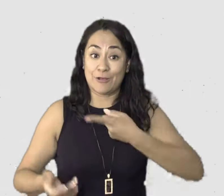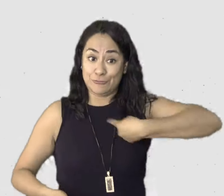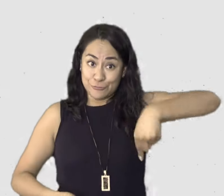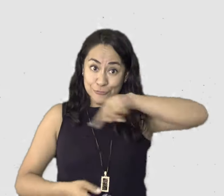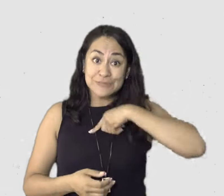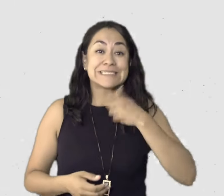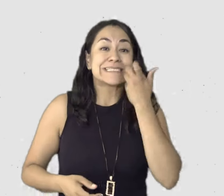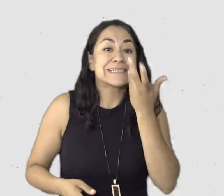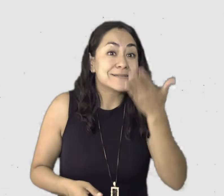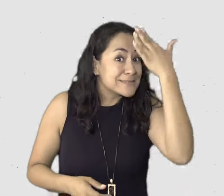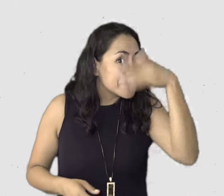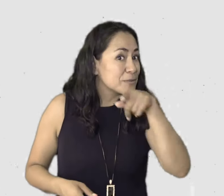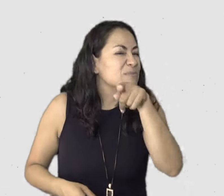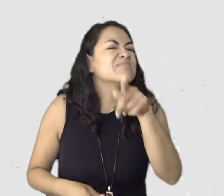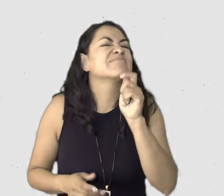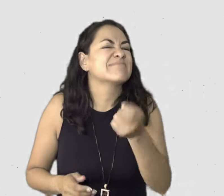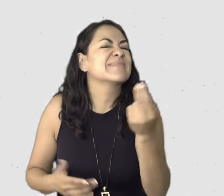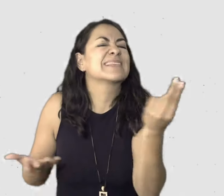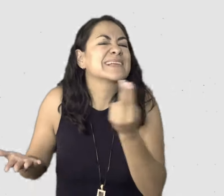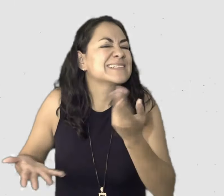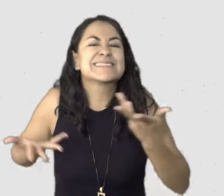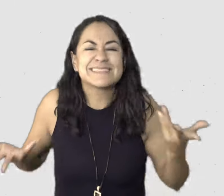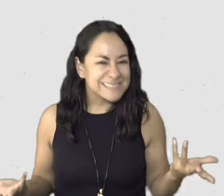Gracias. Gracias. Gracias. Gracias. Gracias.